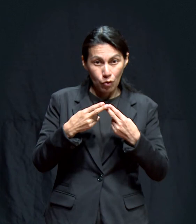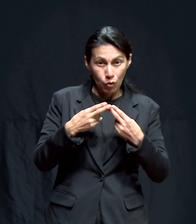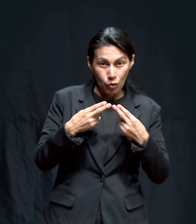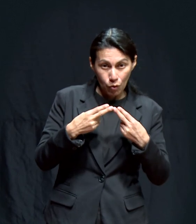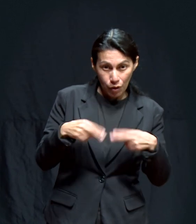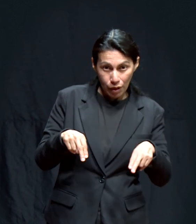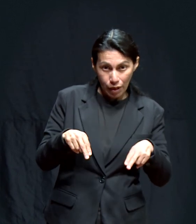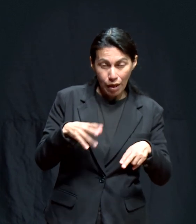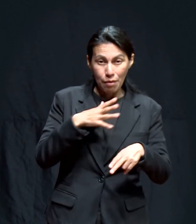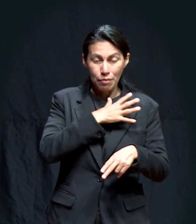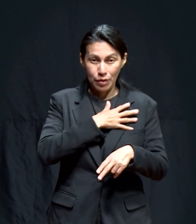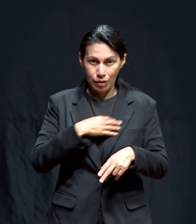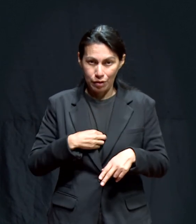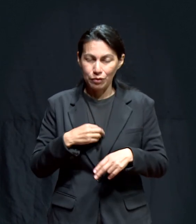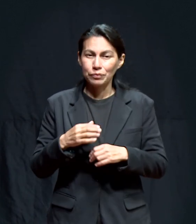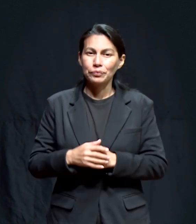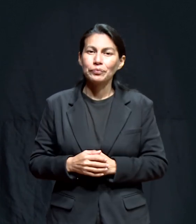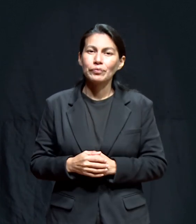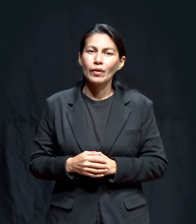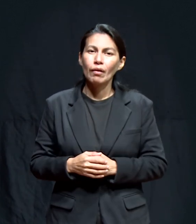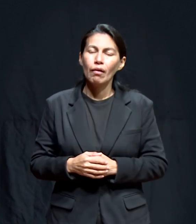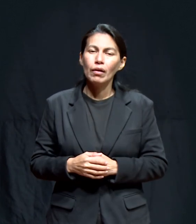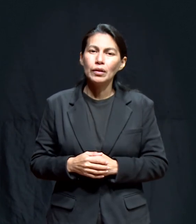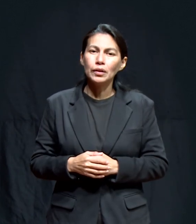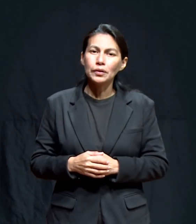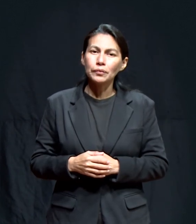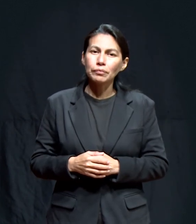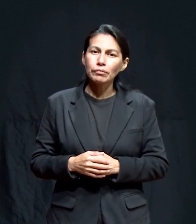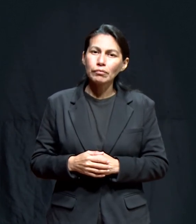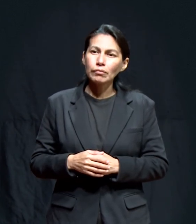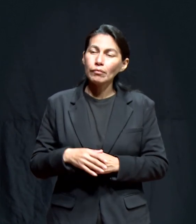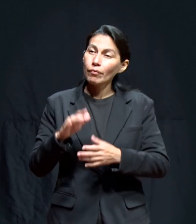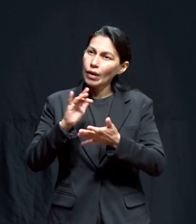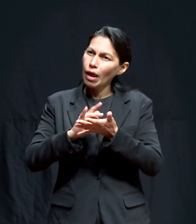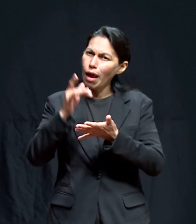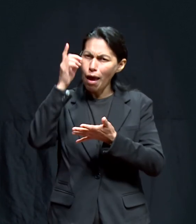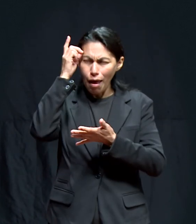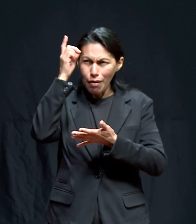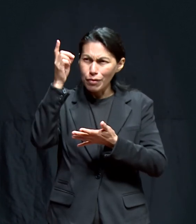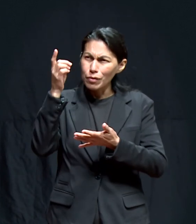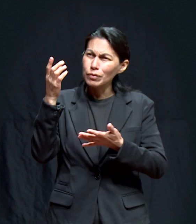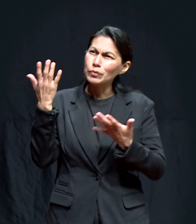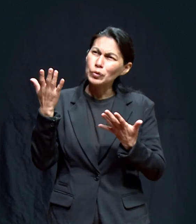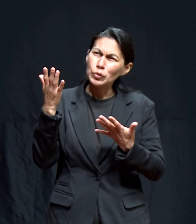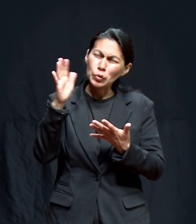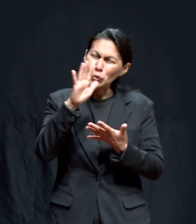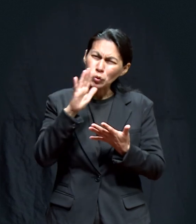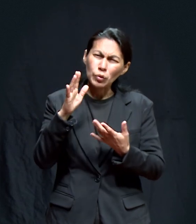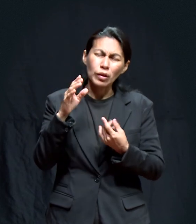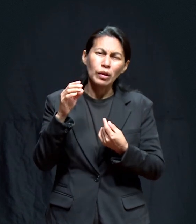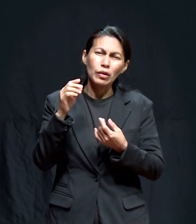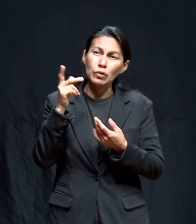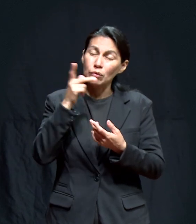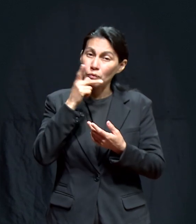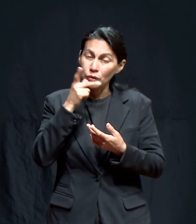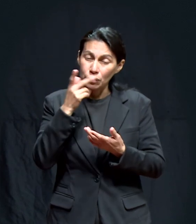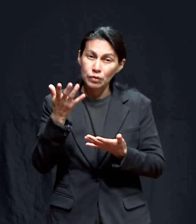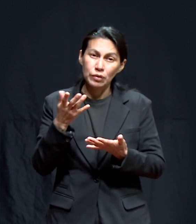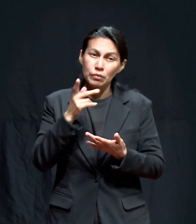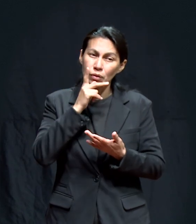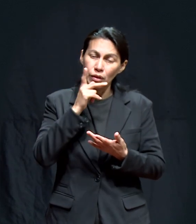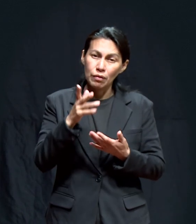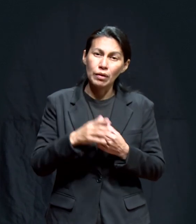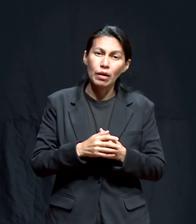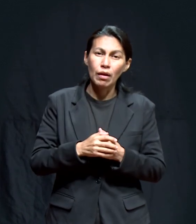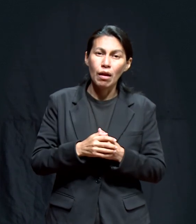Estaremos orando Sobeida Gracias a Dios Por su palabra Un gran saludo Desde Oaxaca De parte de